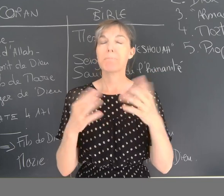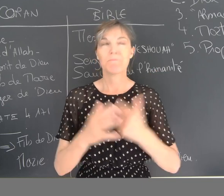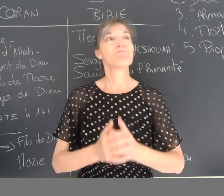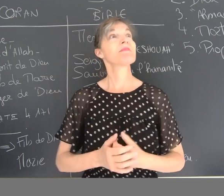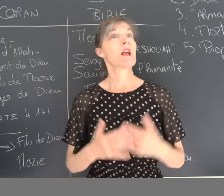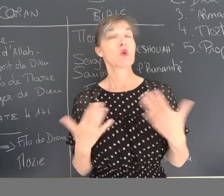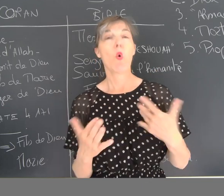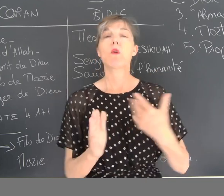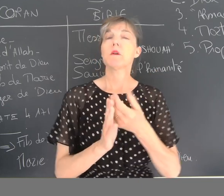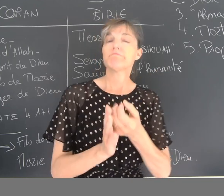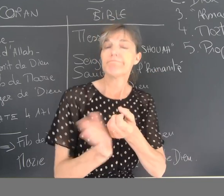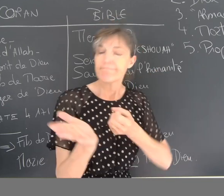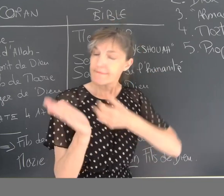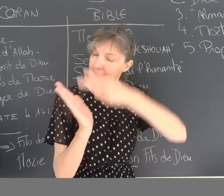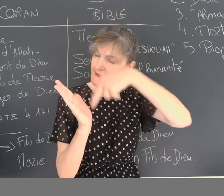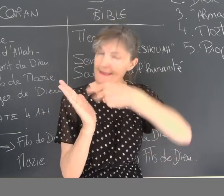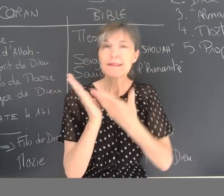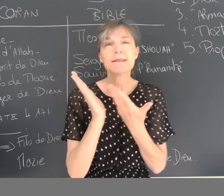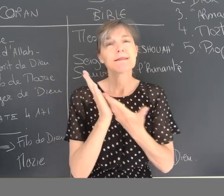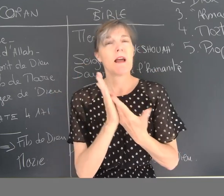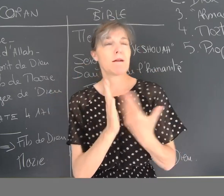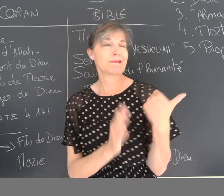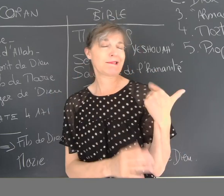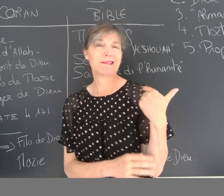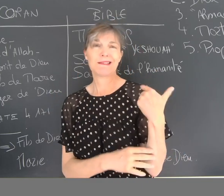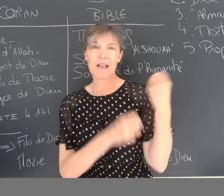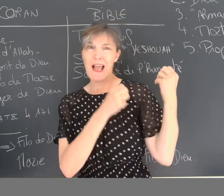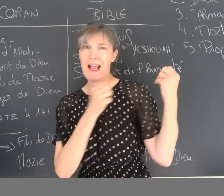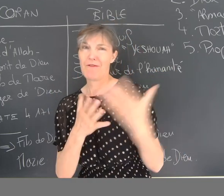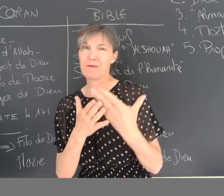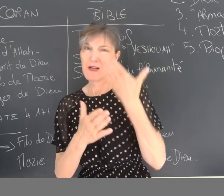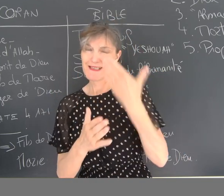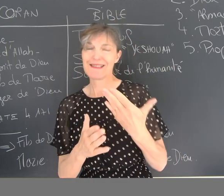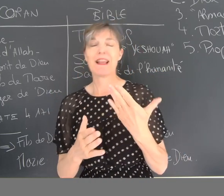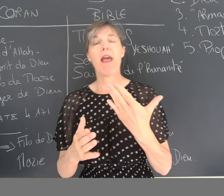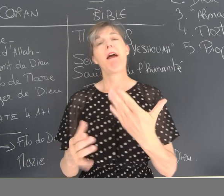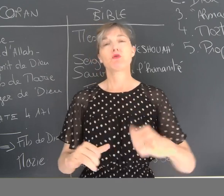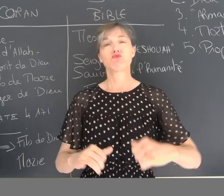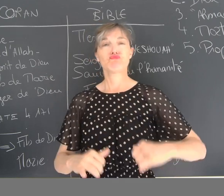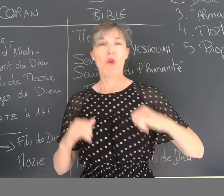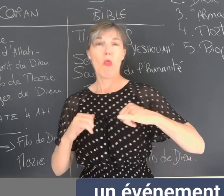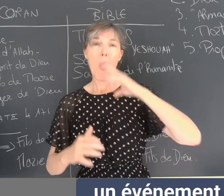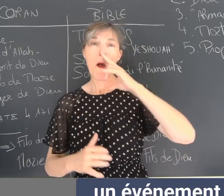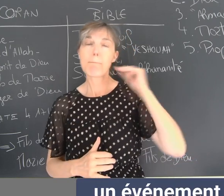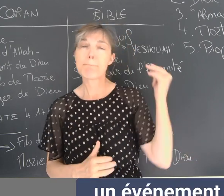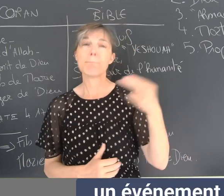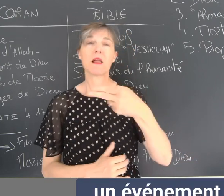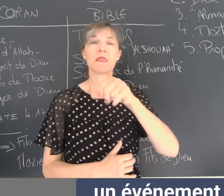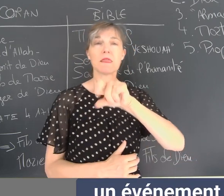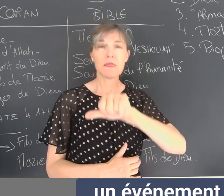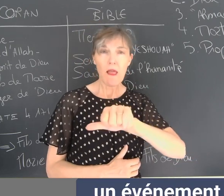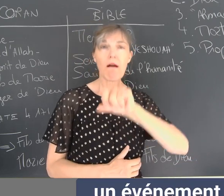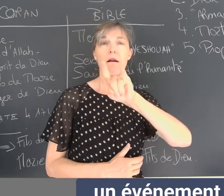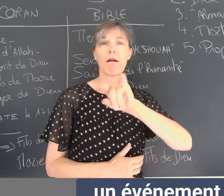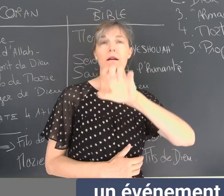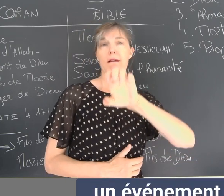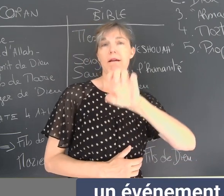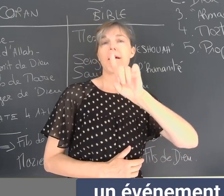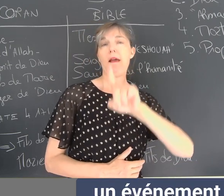intégrante de la vie en société. Donc, je lis cet article et il est en lien avec un événement récent. Il s'agit de la mort du jeune